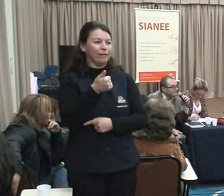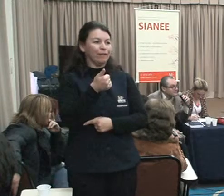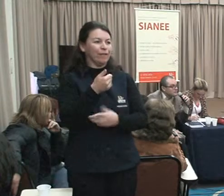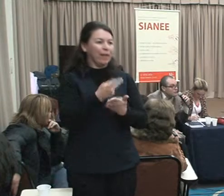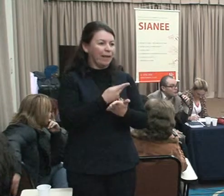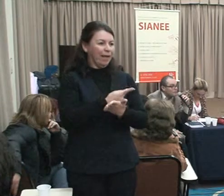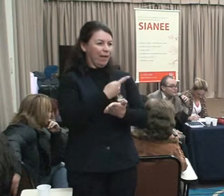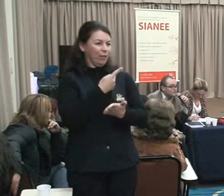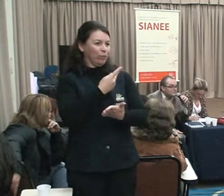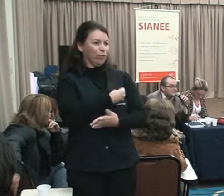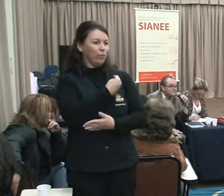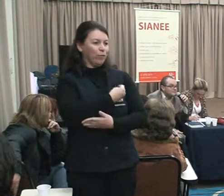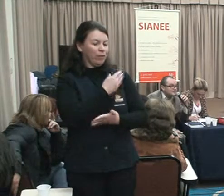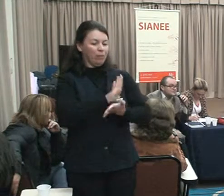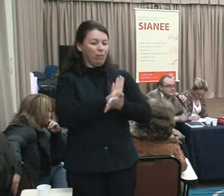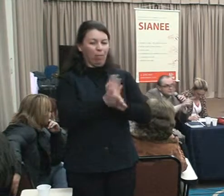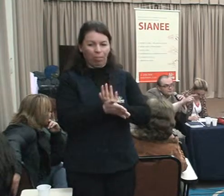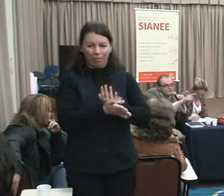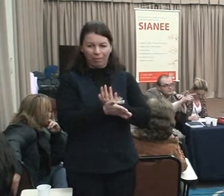De informação.